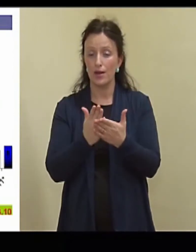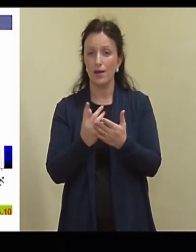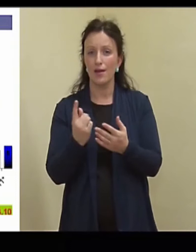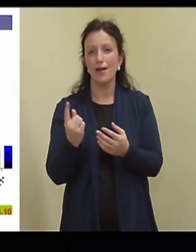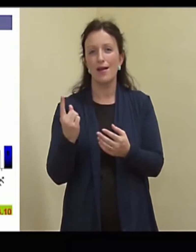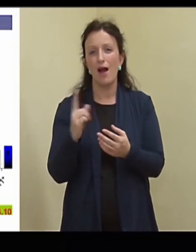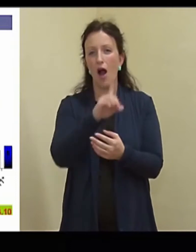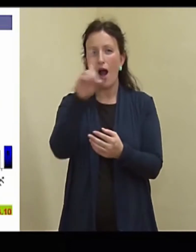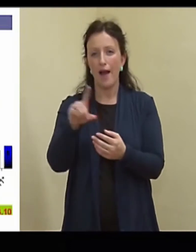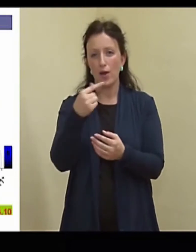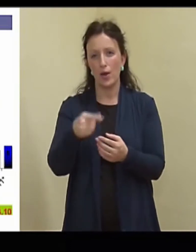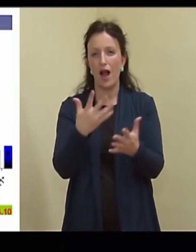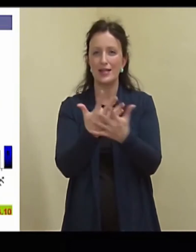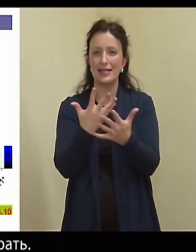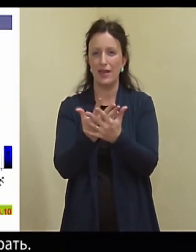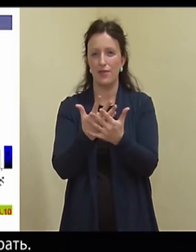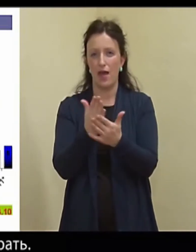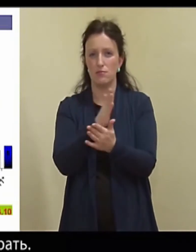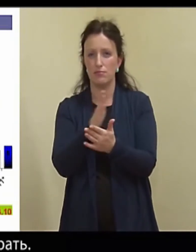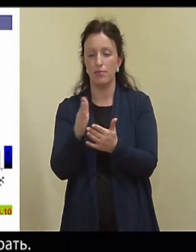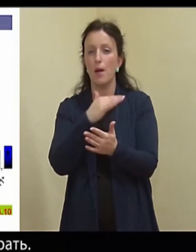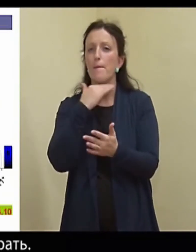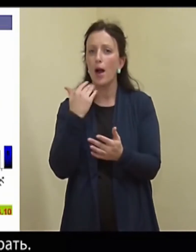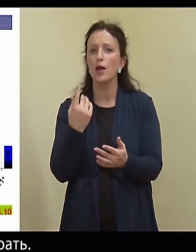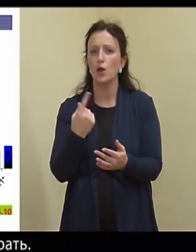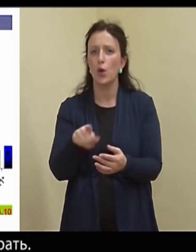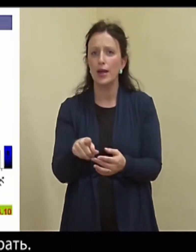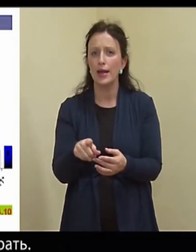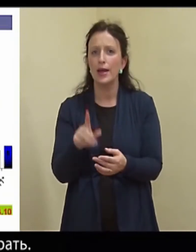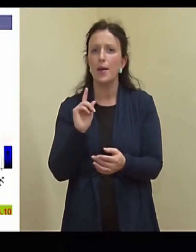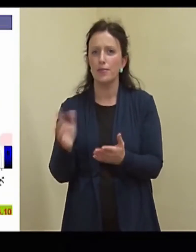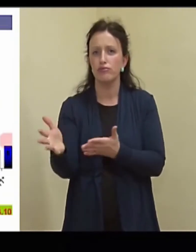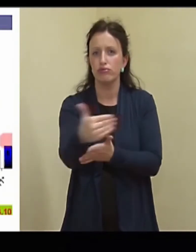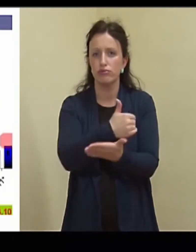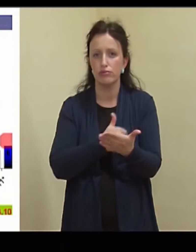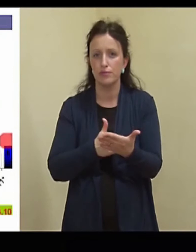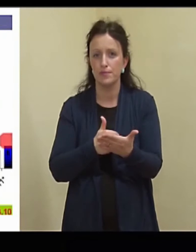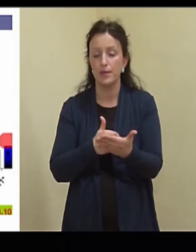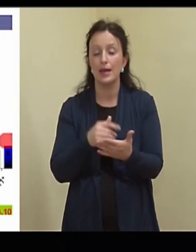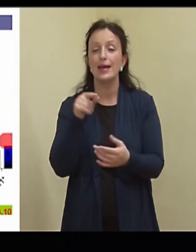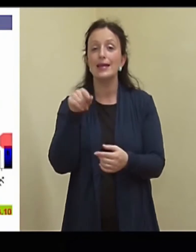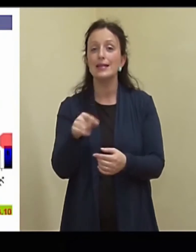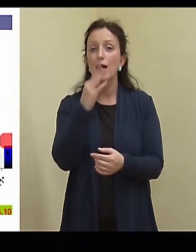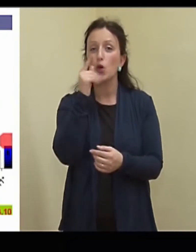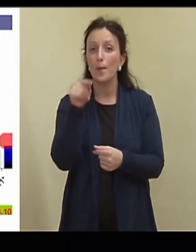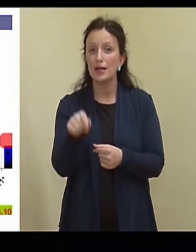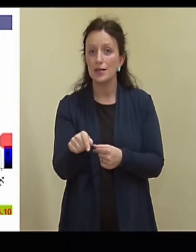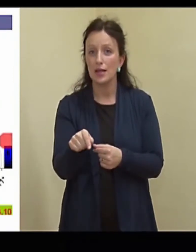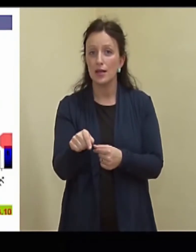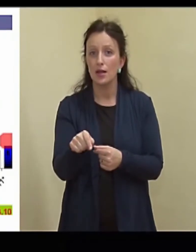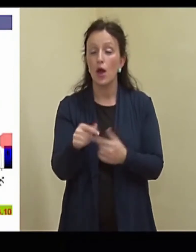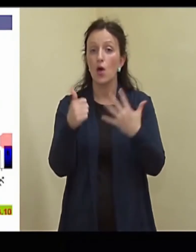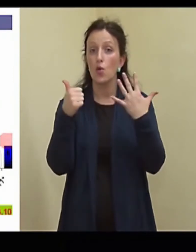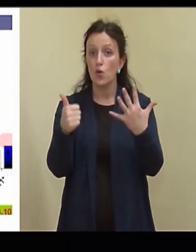siin oli hästi aktiivne, kus oli päris palju neid, tuli ära korjata. See number siin on